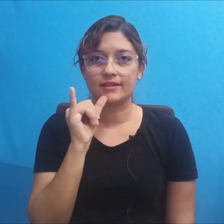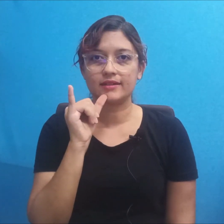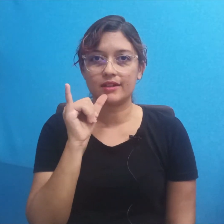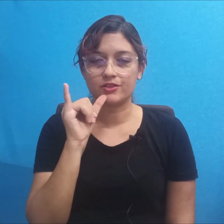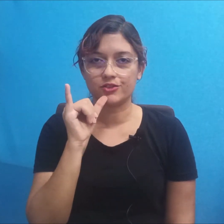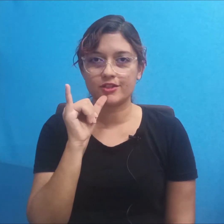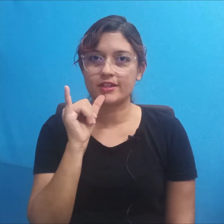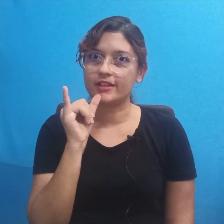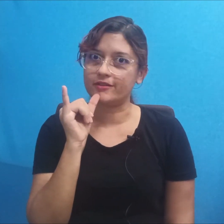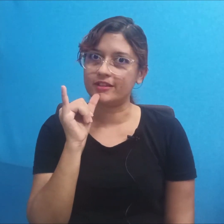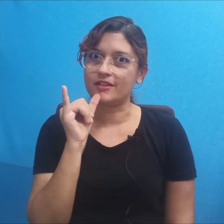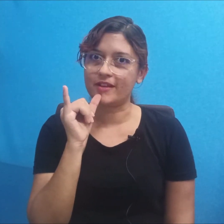senão ninguém vai acreditar.